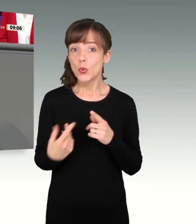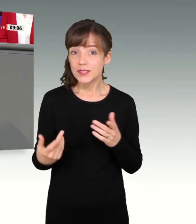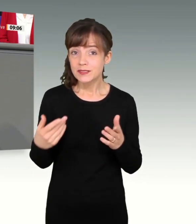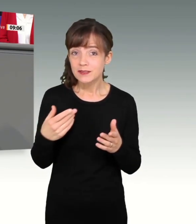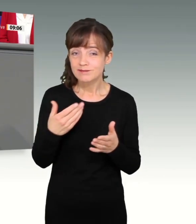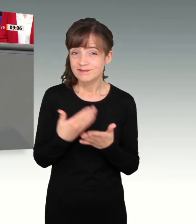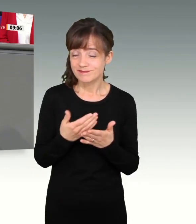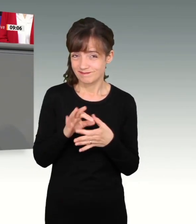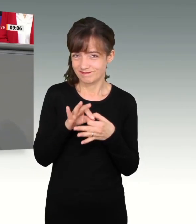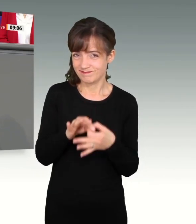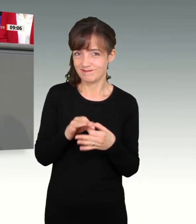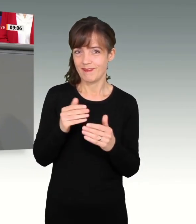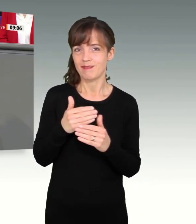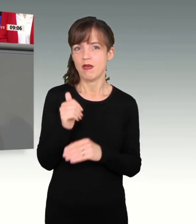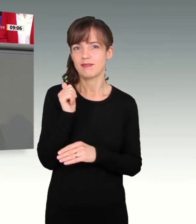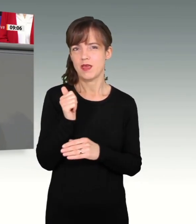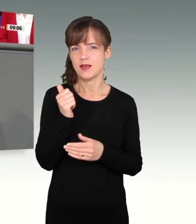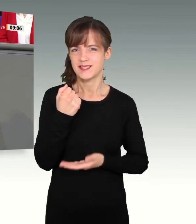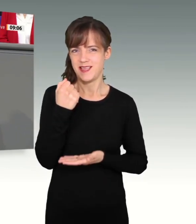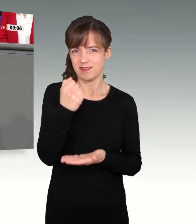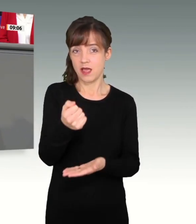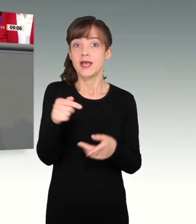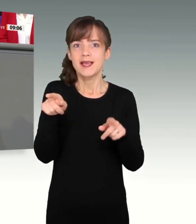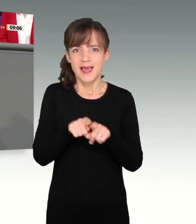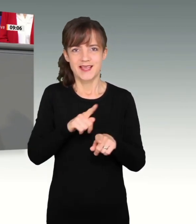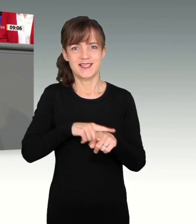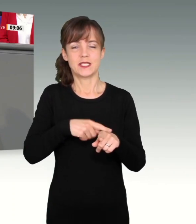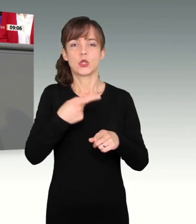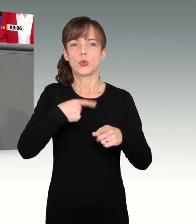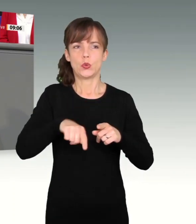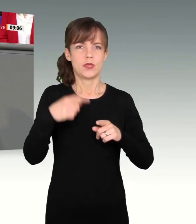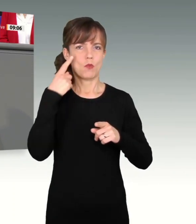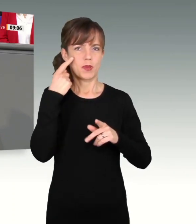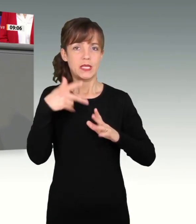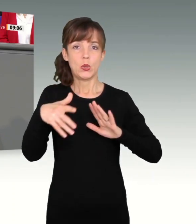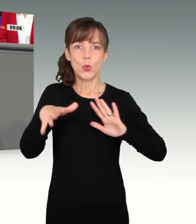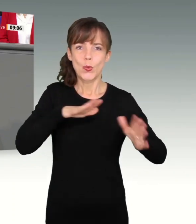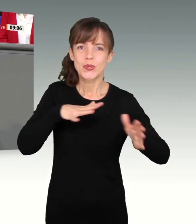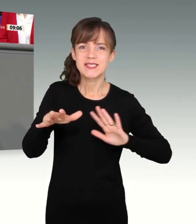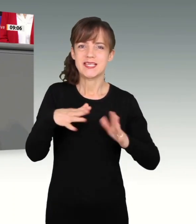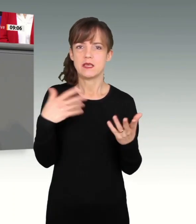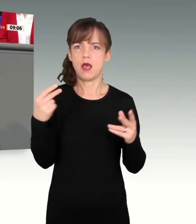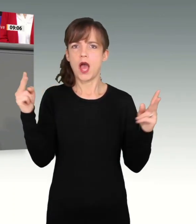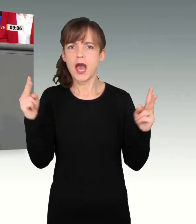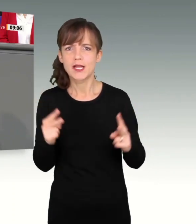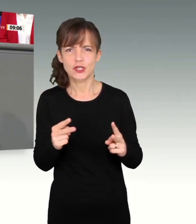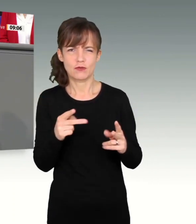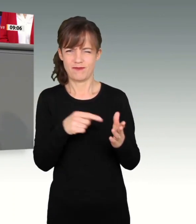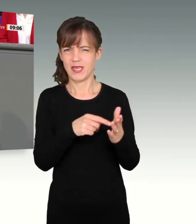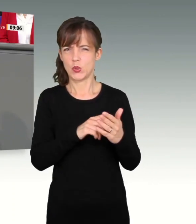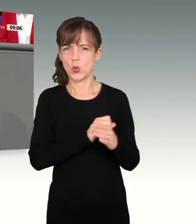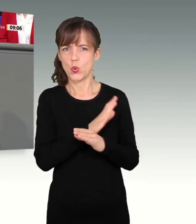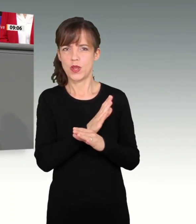zu diesem Nachtragsetat. Zugleich sind durch die Unsicherheiten und Einschränkungen der Coronakrise viele